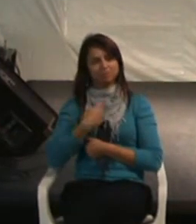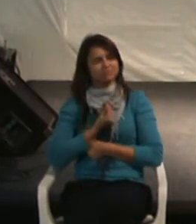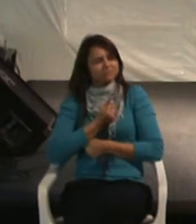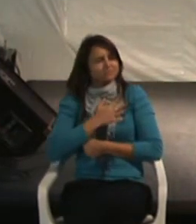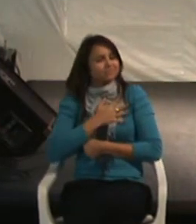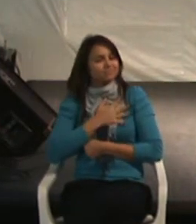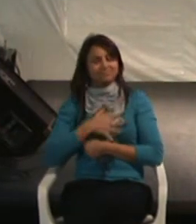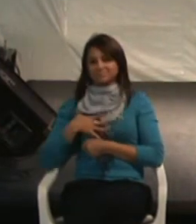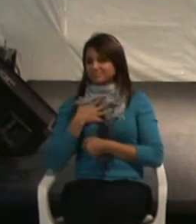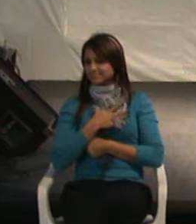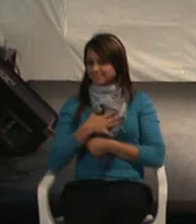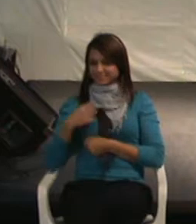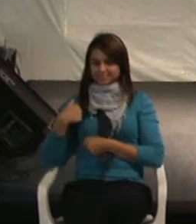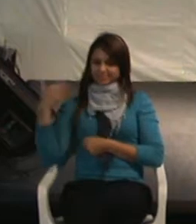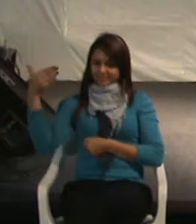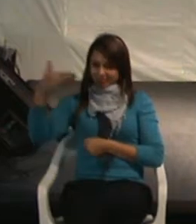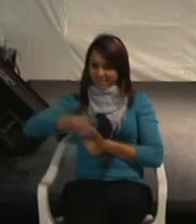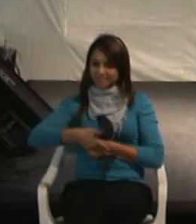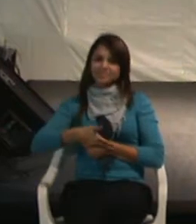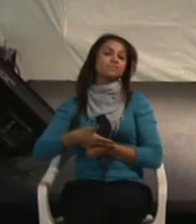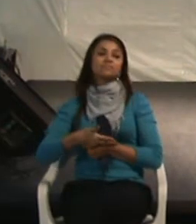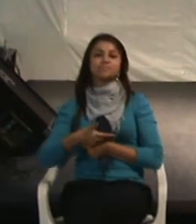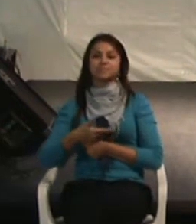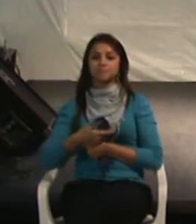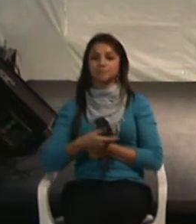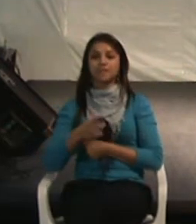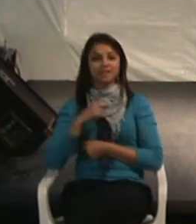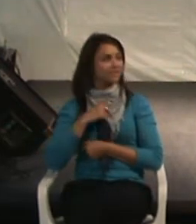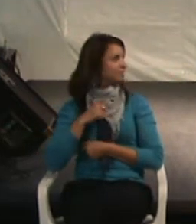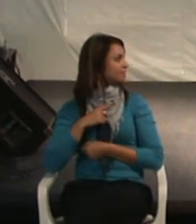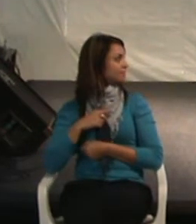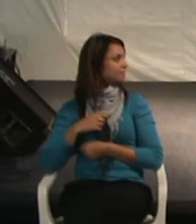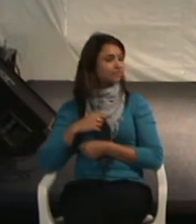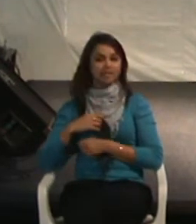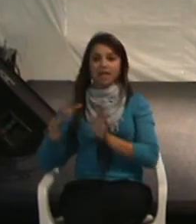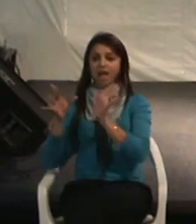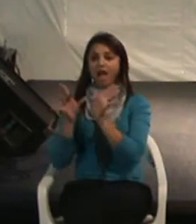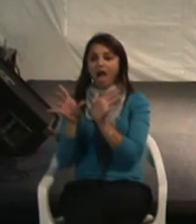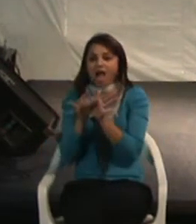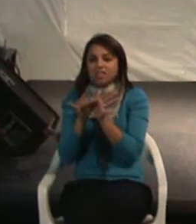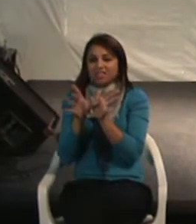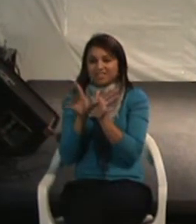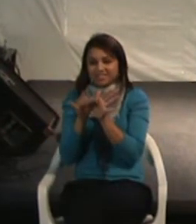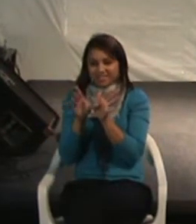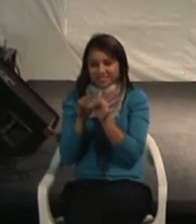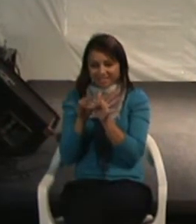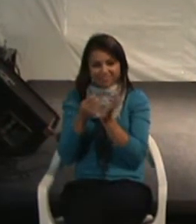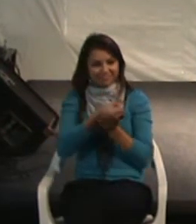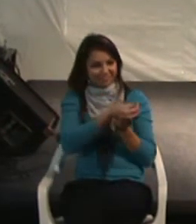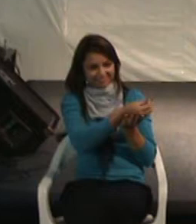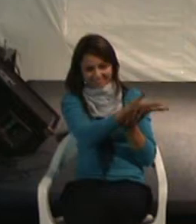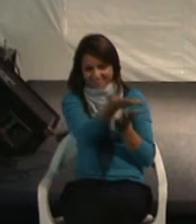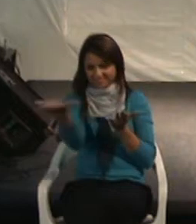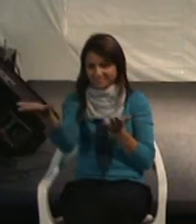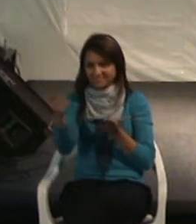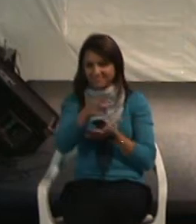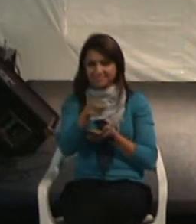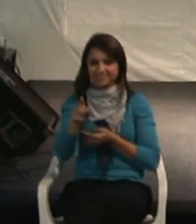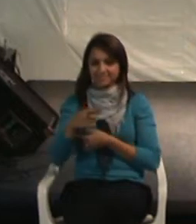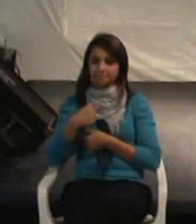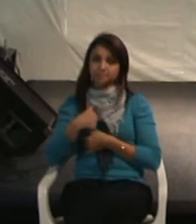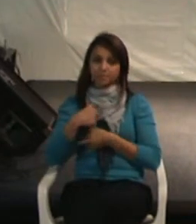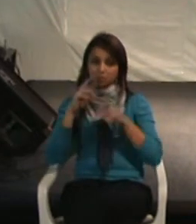prazer que eu estou aqui. Tenho os adesivos que vamos distribuir para vocês. Eu